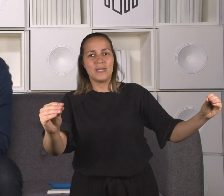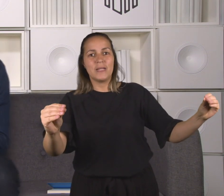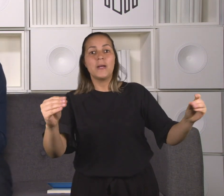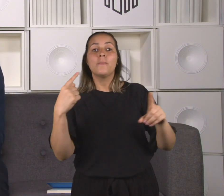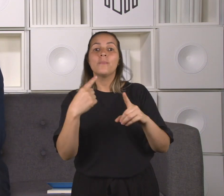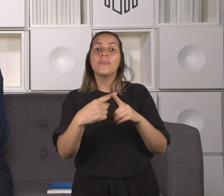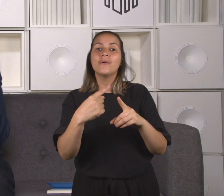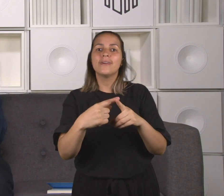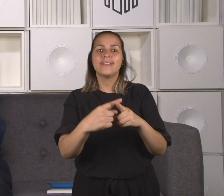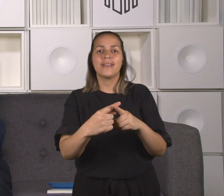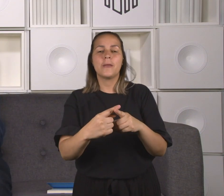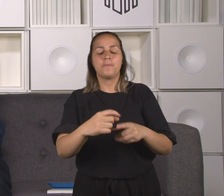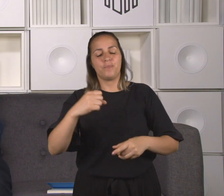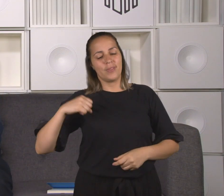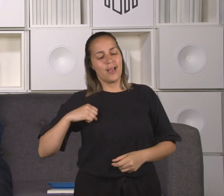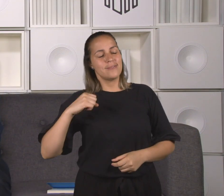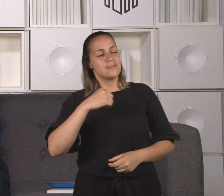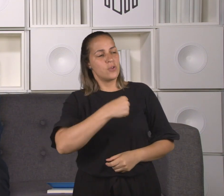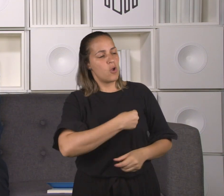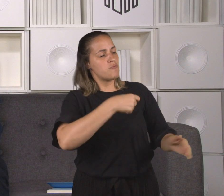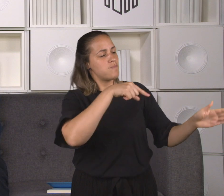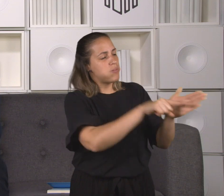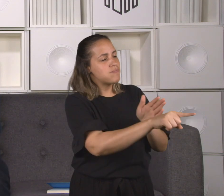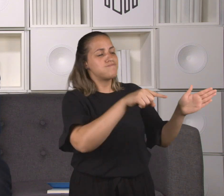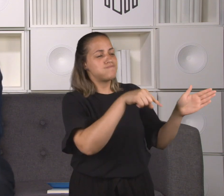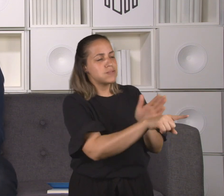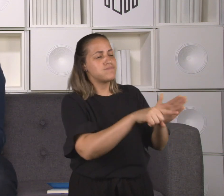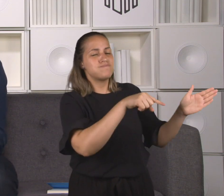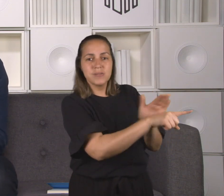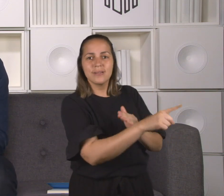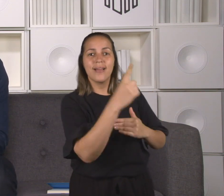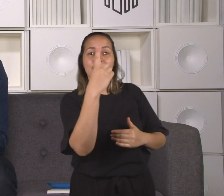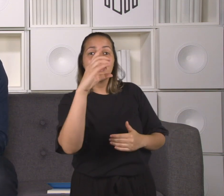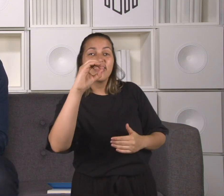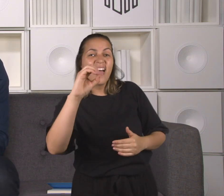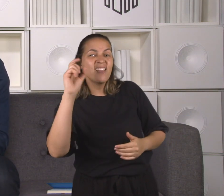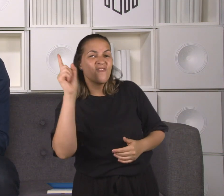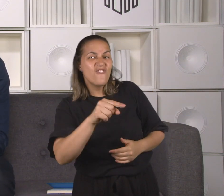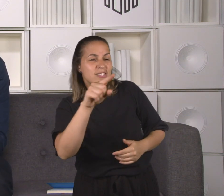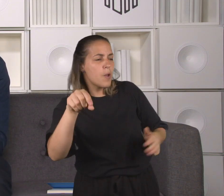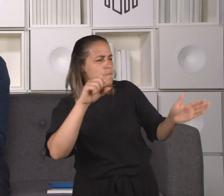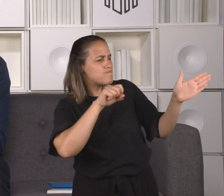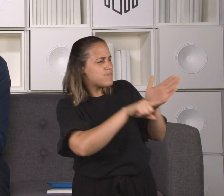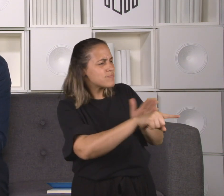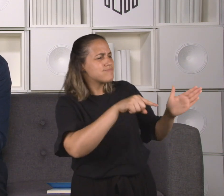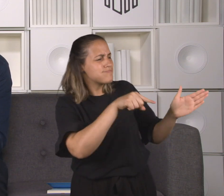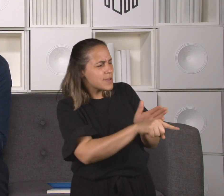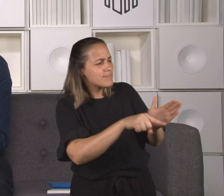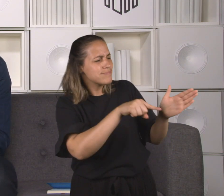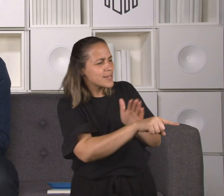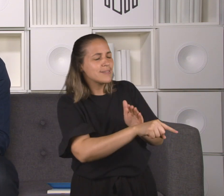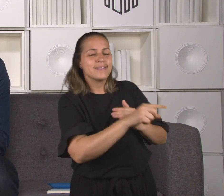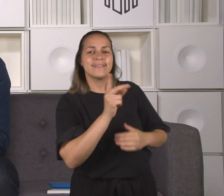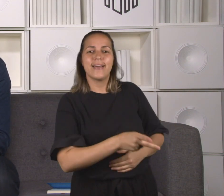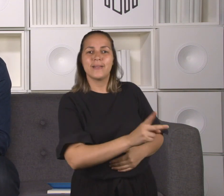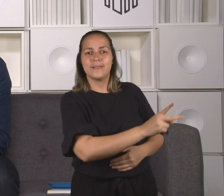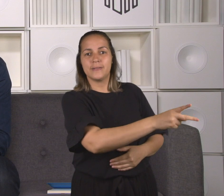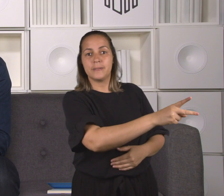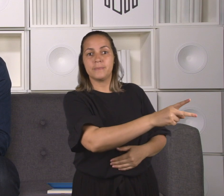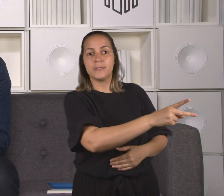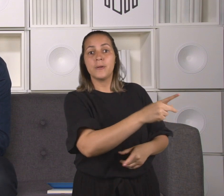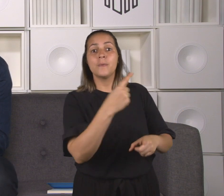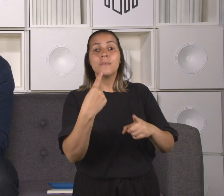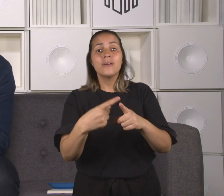eles instauram dez inquéritos. Por quê? Porque a cura de um leproso é um milagre messiânico.